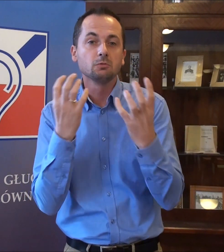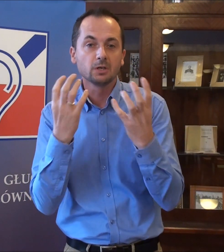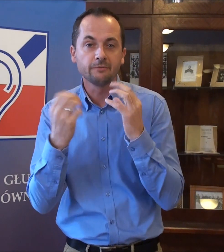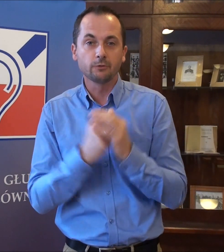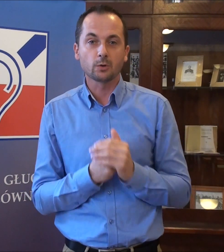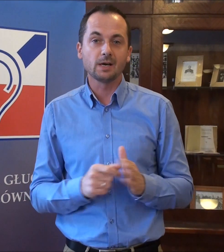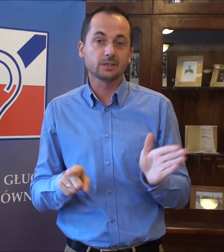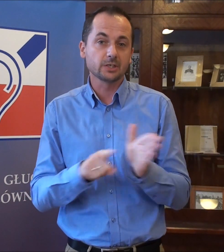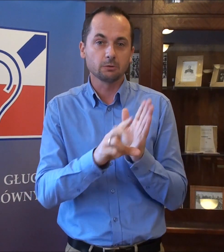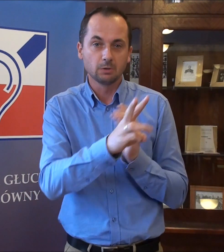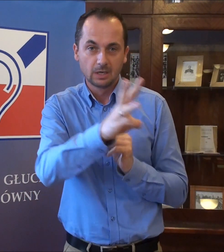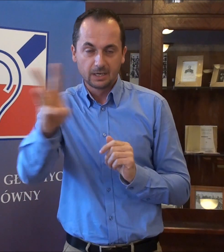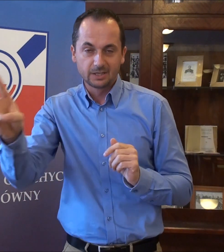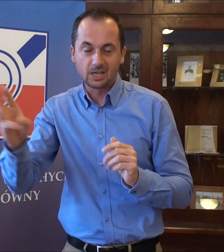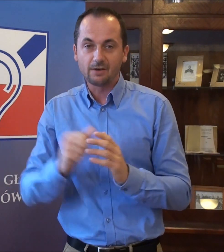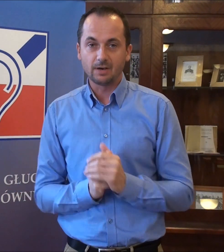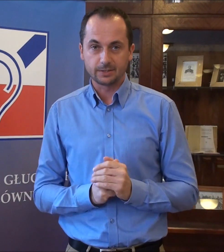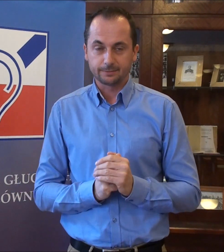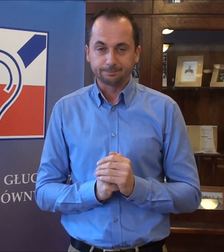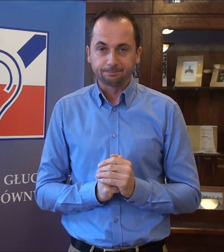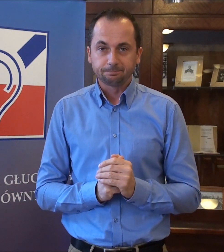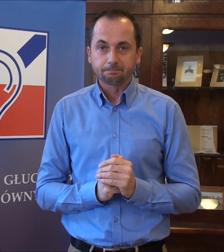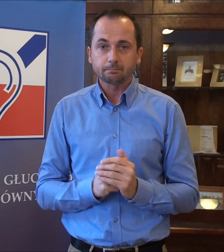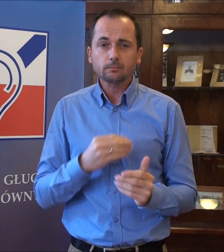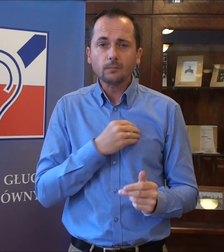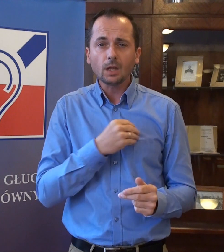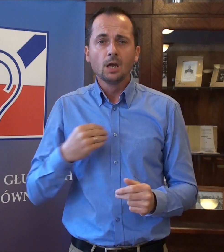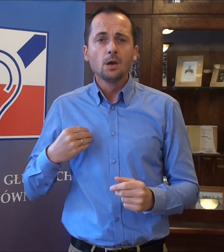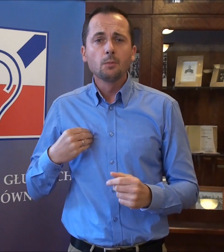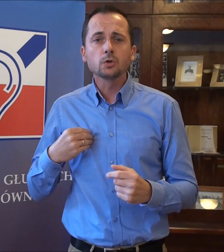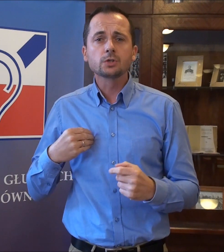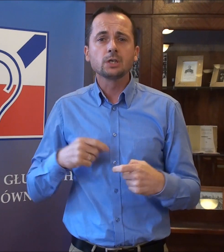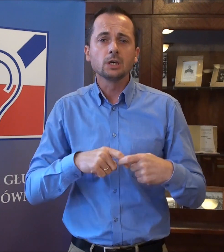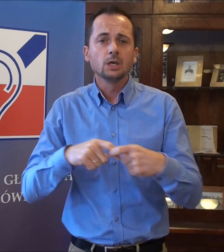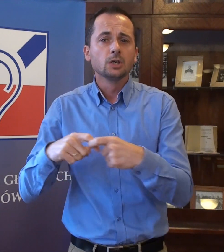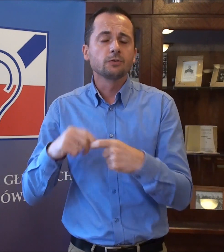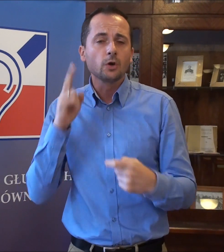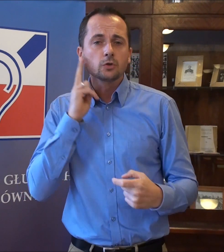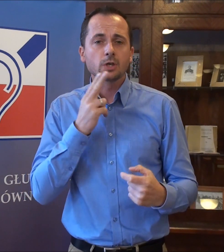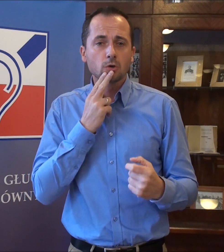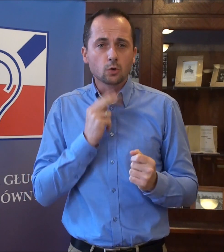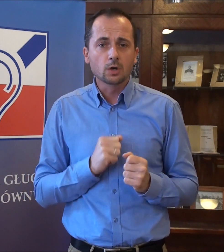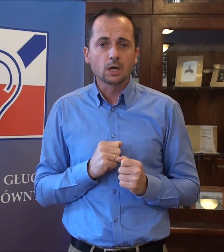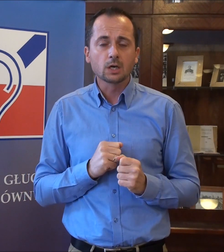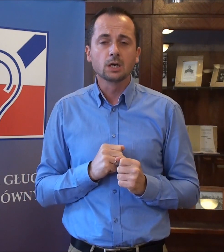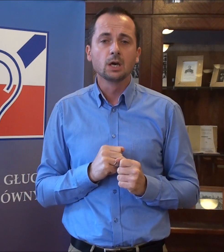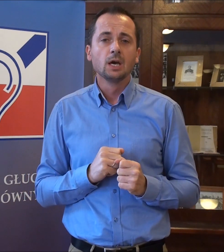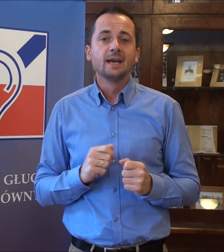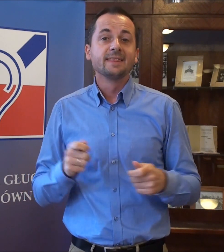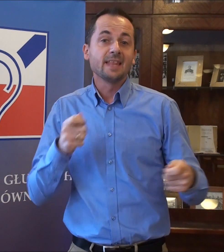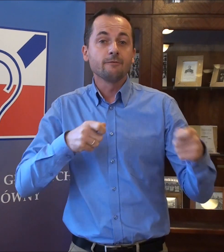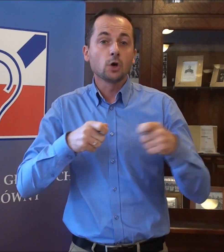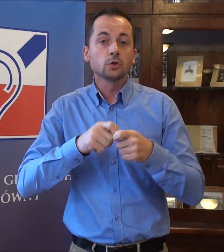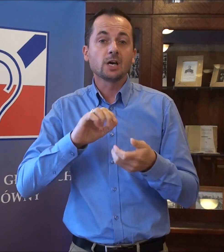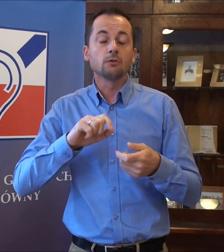informację dla Was. Polski Związek Głuchych nawiązał